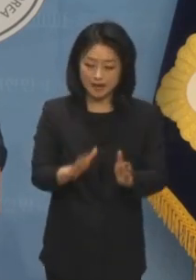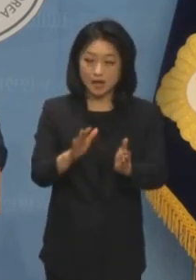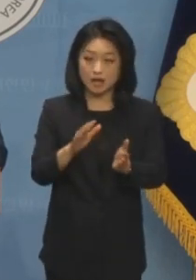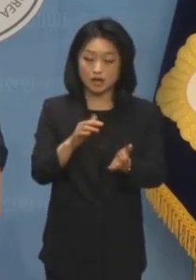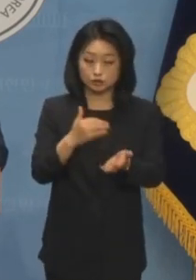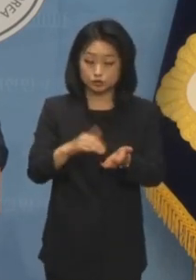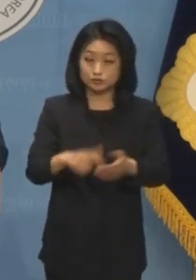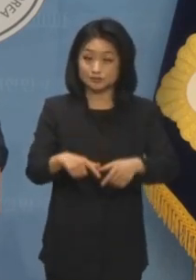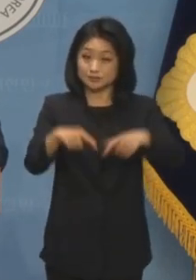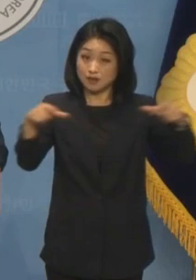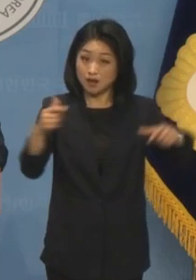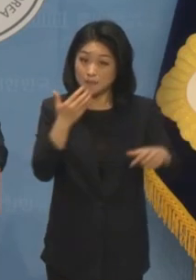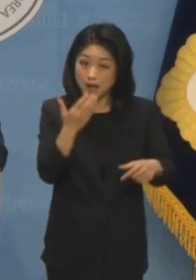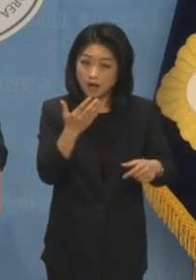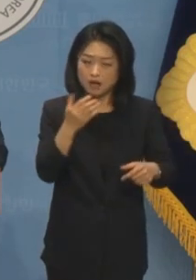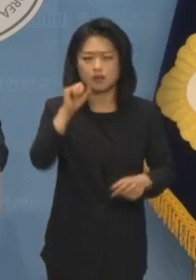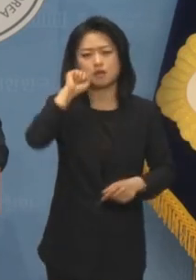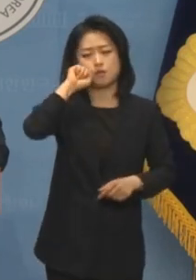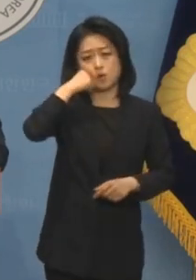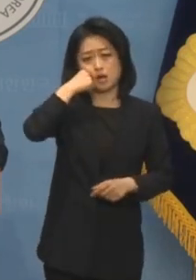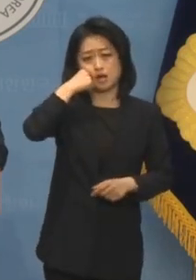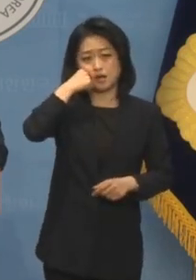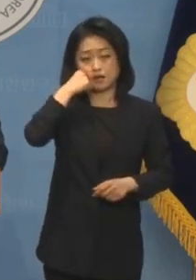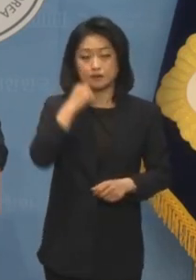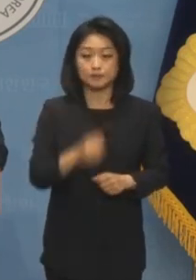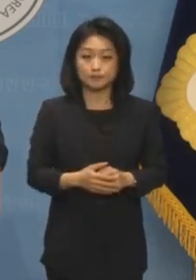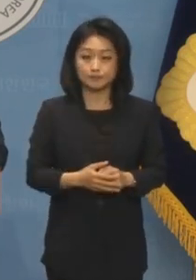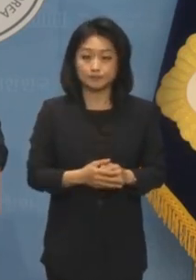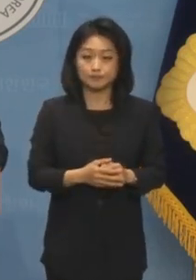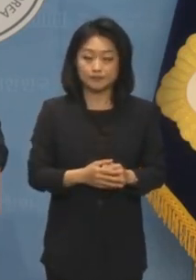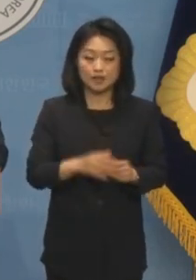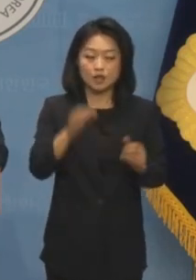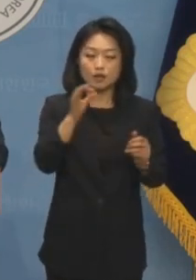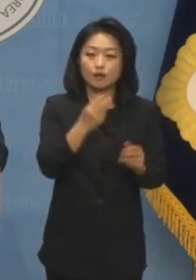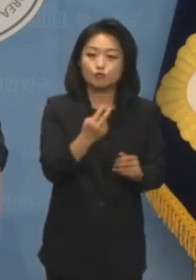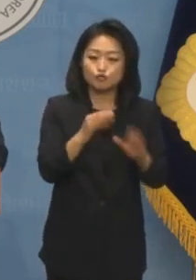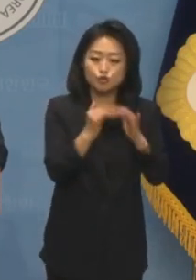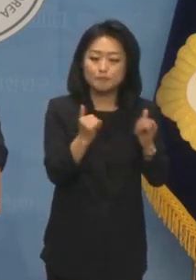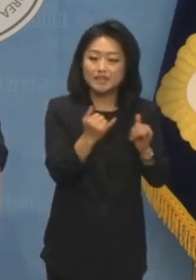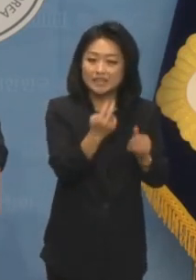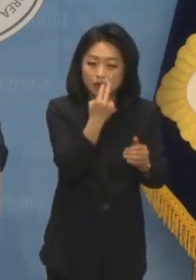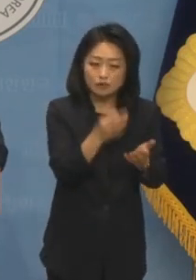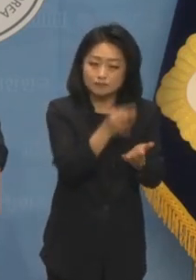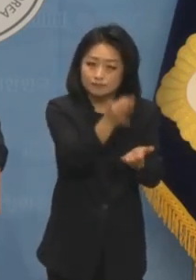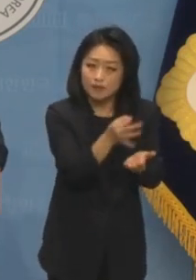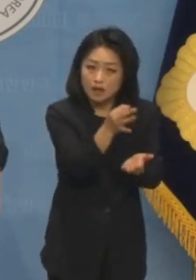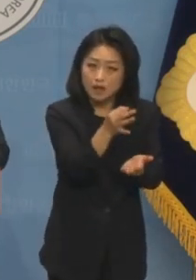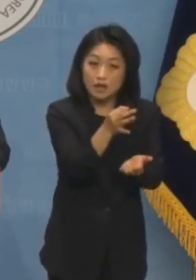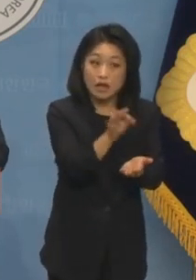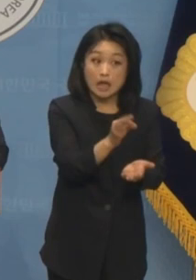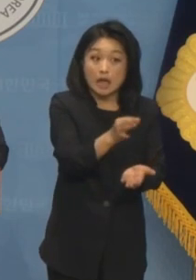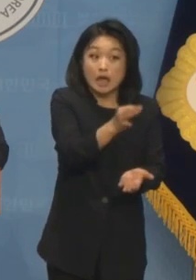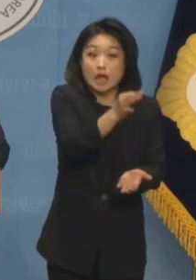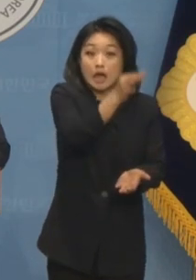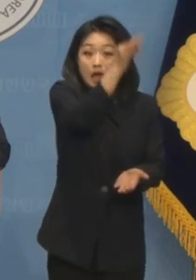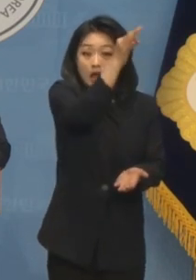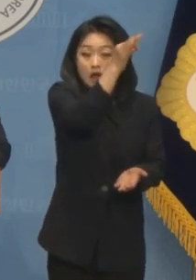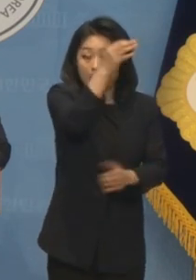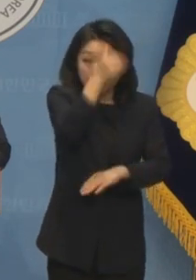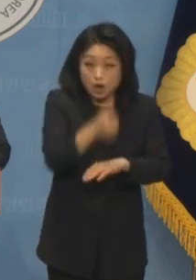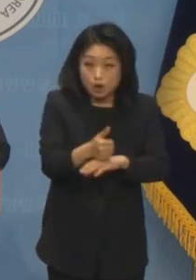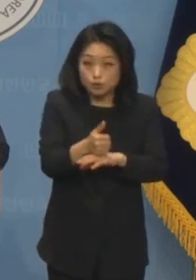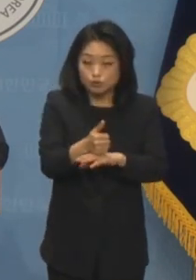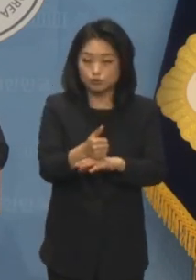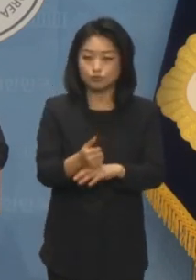보장이 없기 때문입니다. 보험료율이 끝도 없이 치솟아 우리 국민이 감당하지 못하는 지경이 이르면 국민연금이